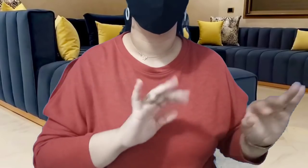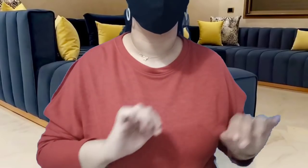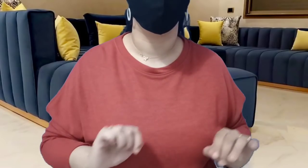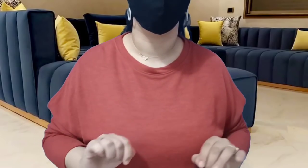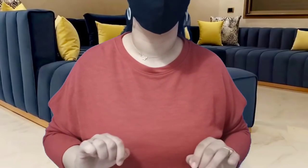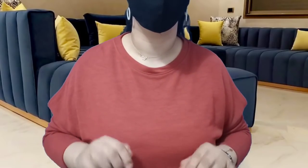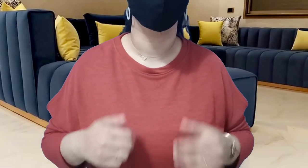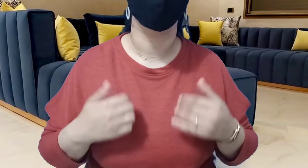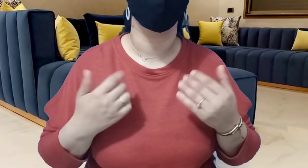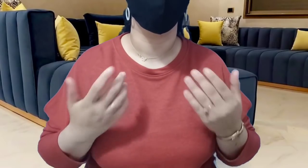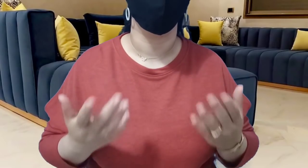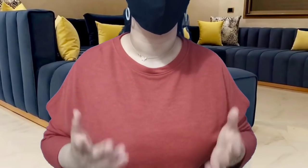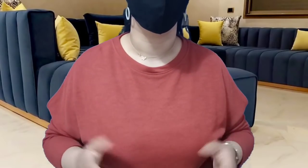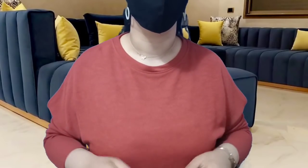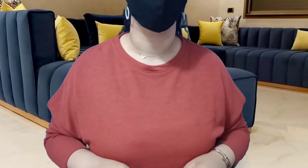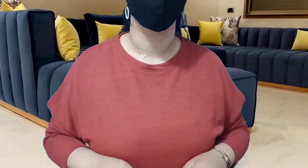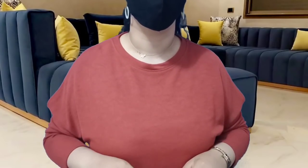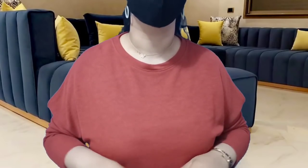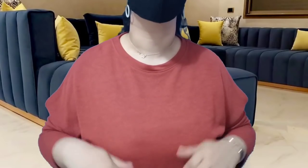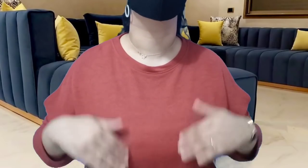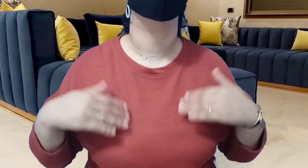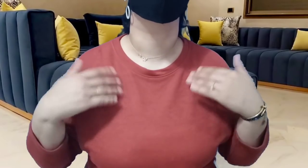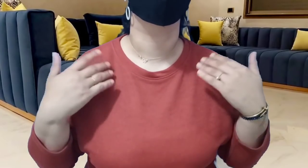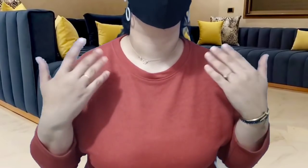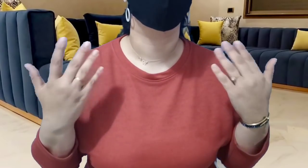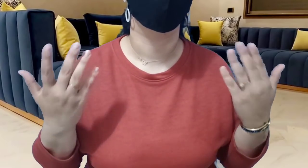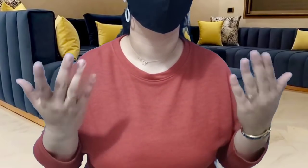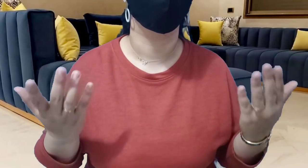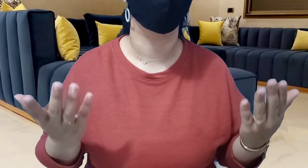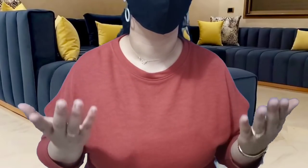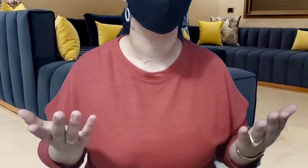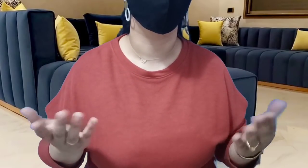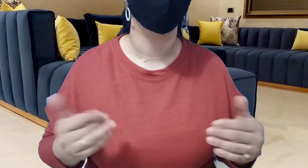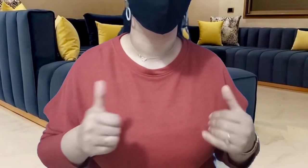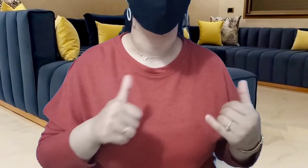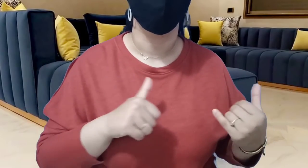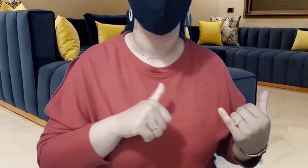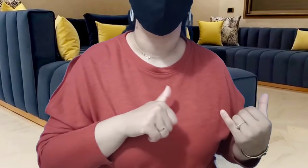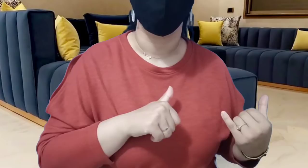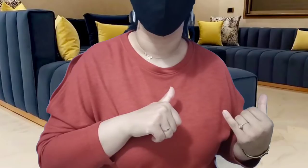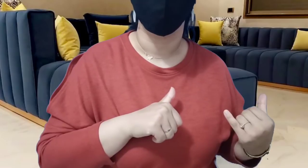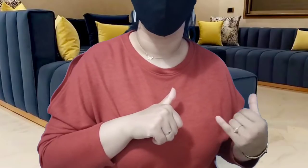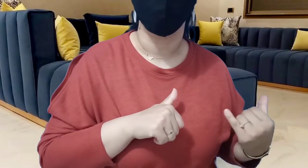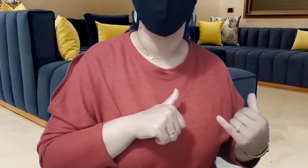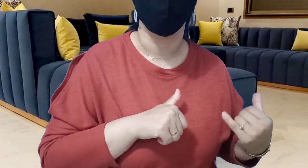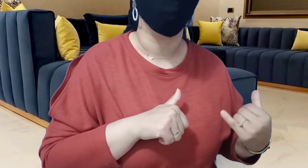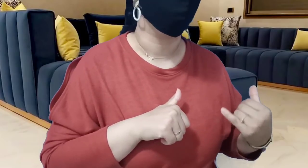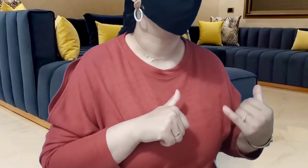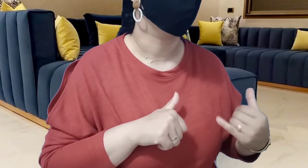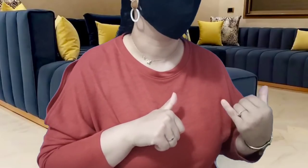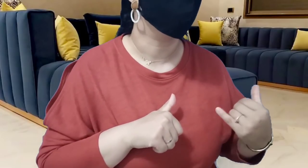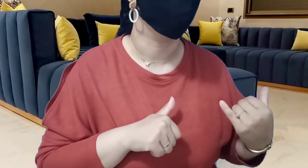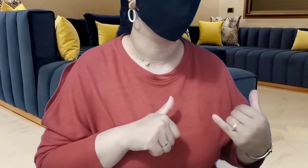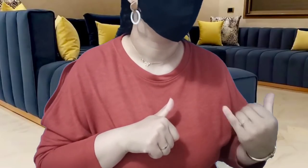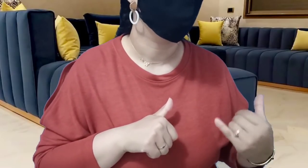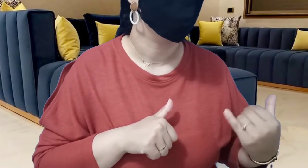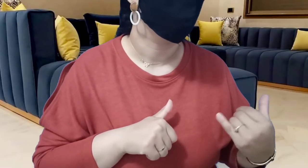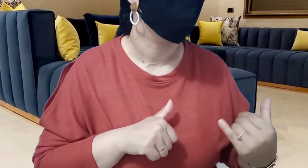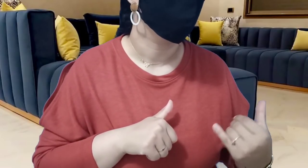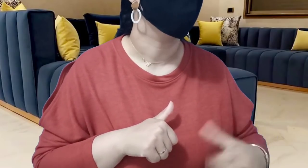ديالها ما حاملهمش إلا قبلت لي ساميرا بها الشرط ديال السكن الاقتصادي اللي ربعا دياليولاد هادا